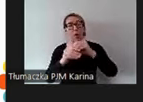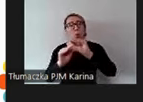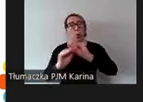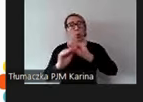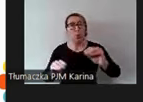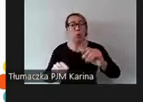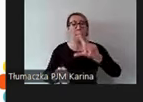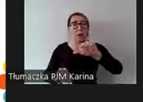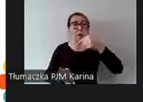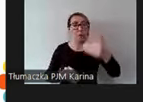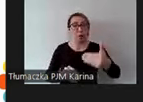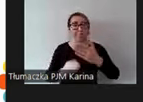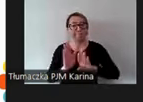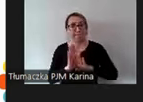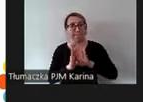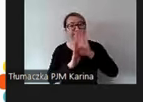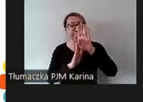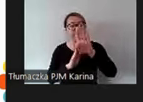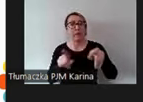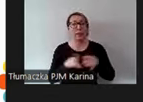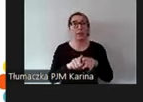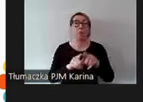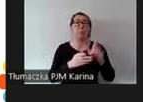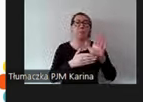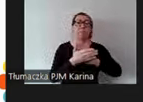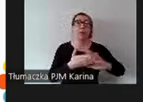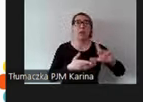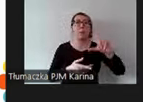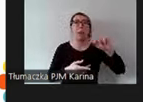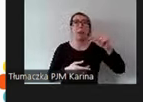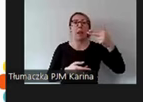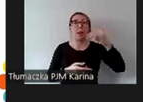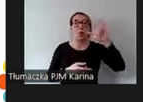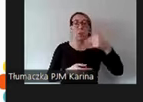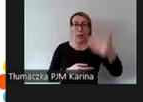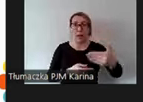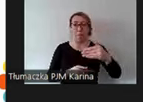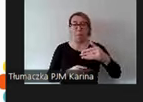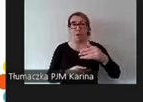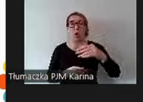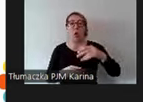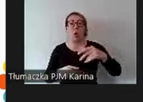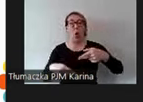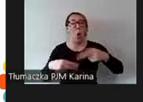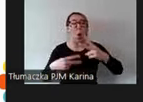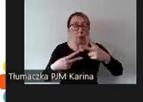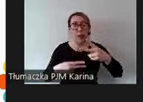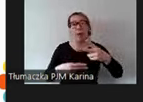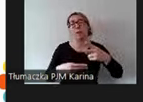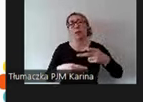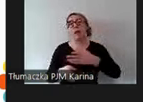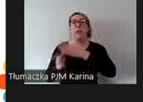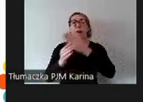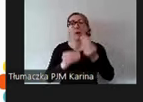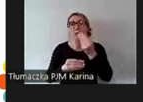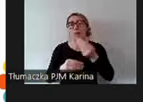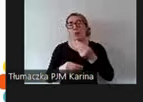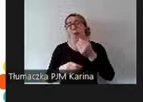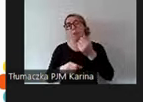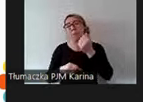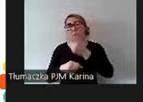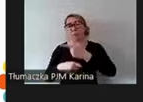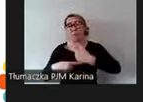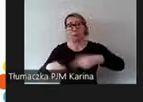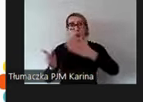podniosła. No i mamy platformę e-learningową PJM Online. Tutaj, a aktualnie pracujemy nad kolejną znowu platformą